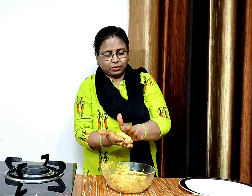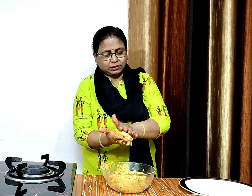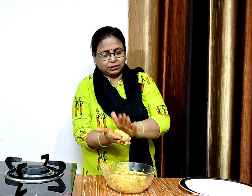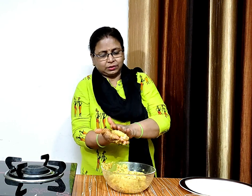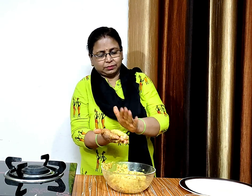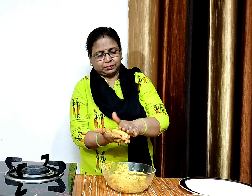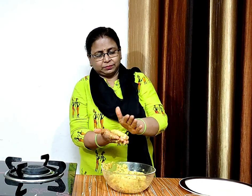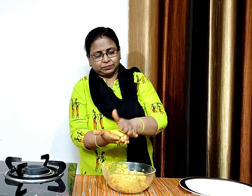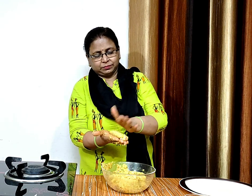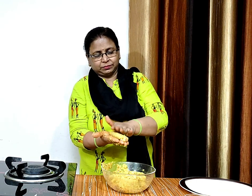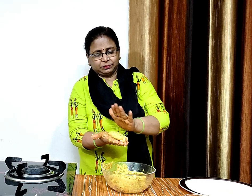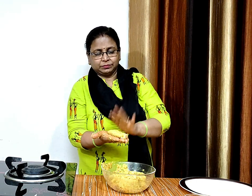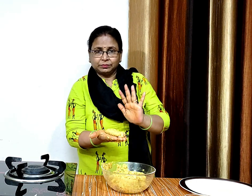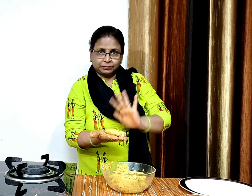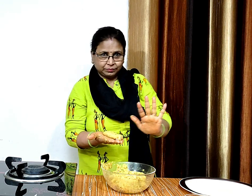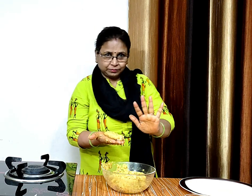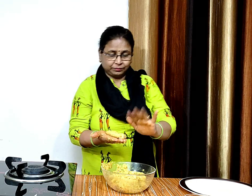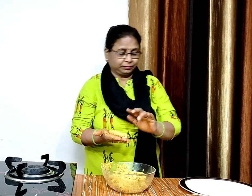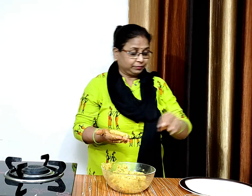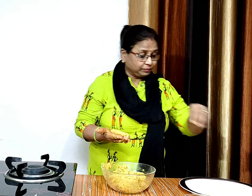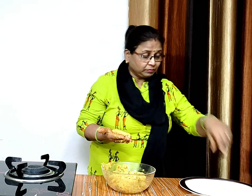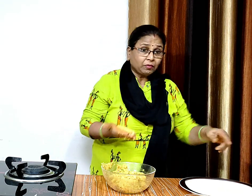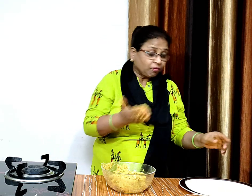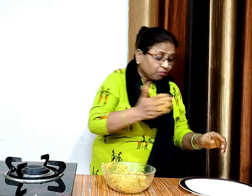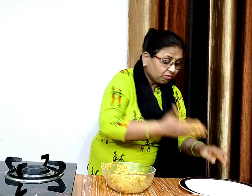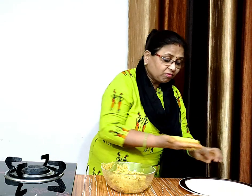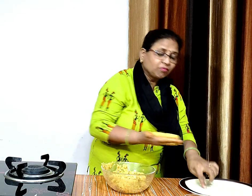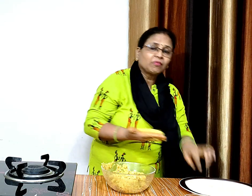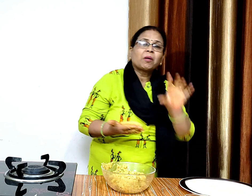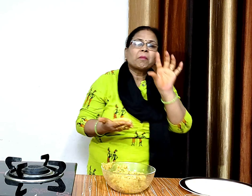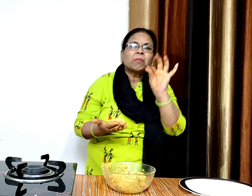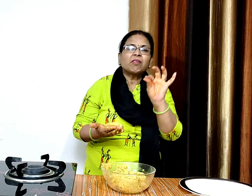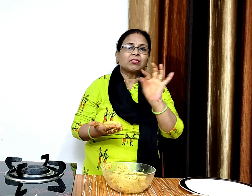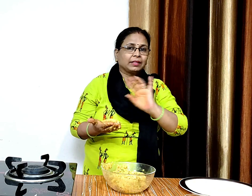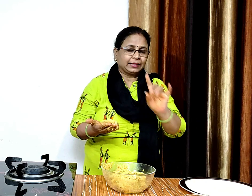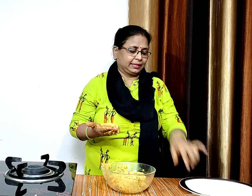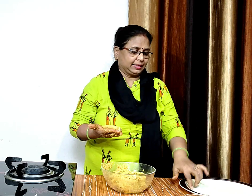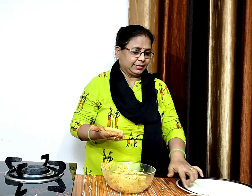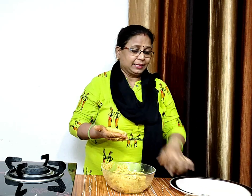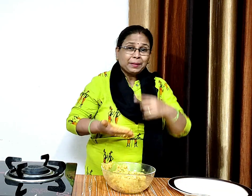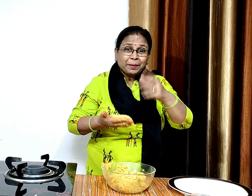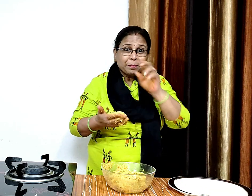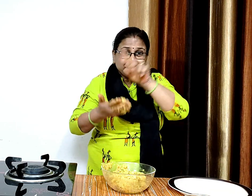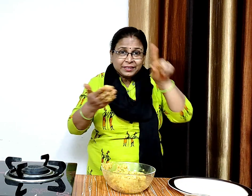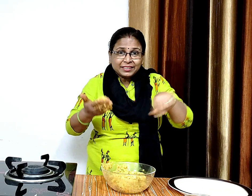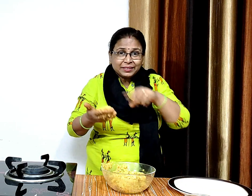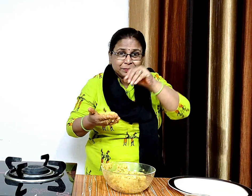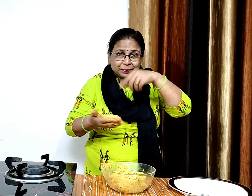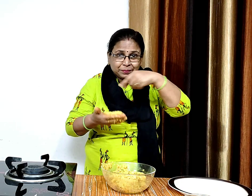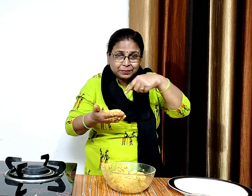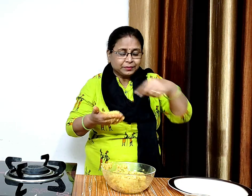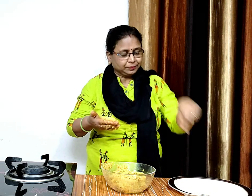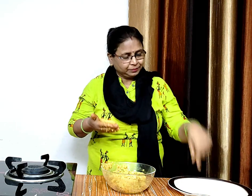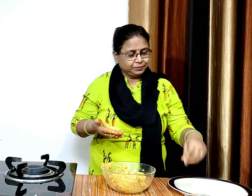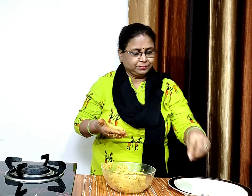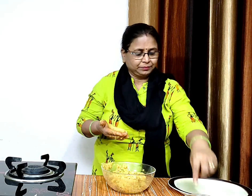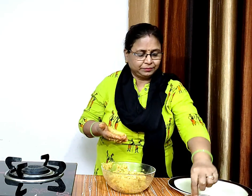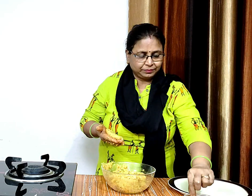देखिया टिक्की बन गई है अब इसे प्लेट पर रखेंगे लेकिन सीदे प्लेट पर नहीं रखेंगे बरना ये चिपक जाएगा इसलिए प्लेट पर थोड़े से